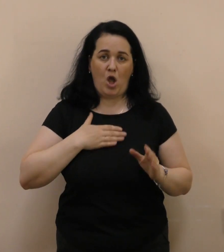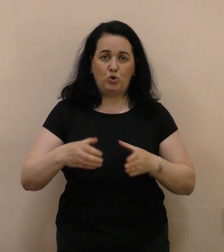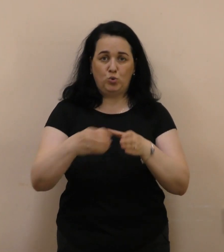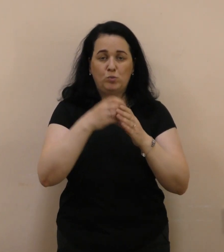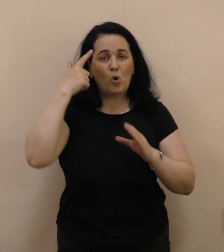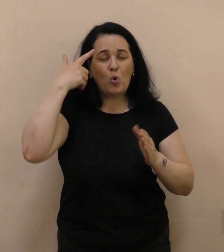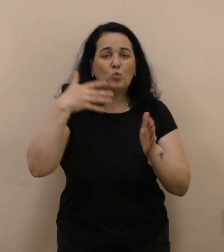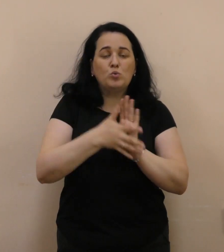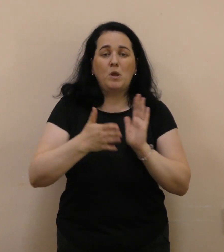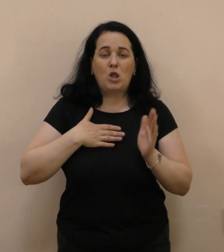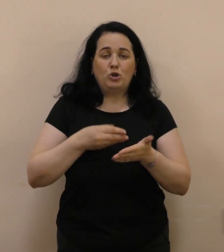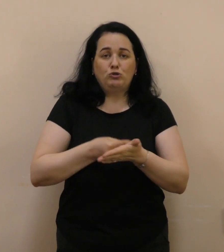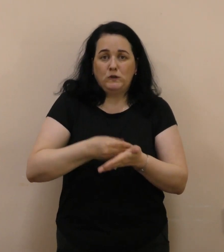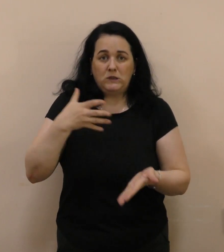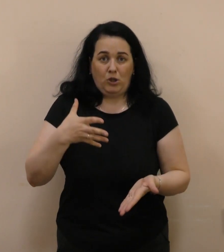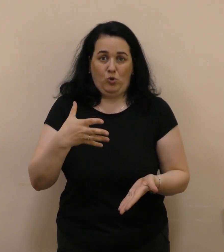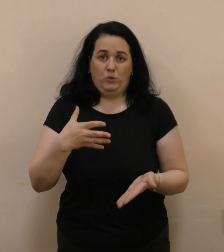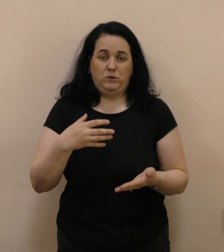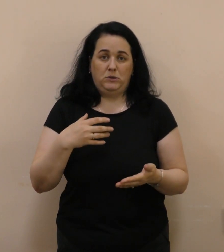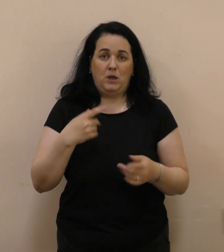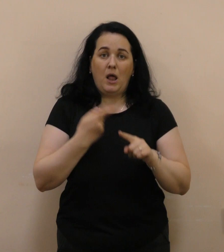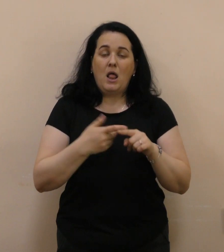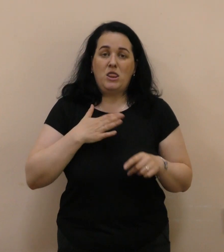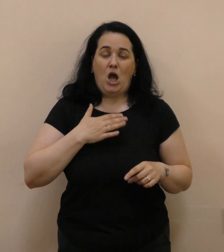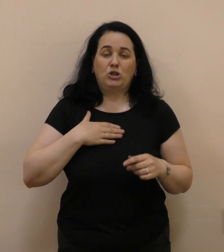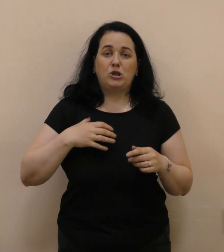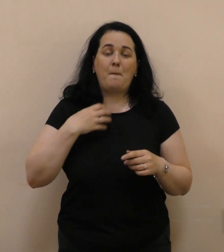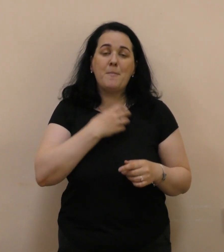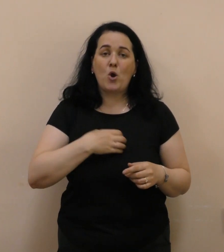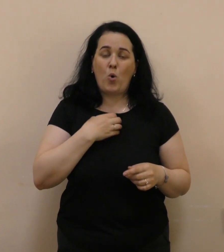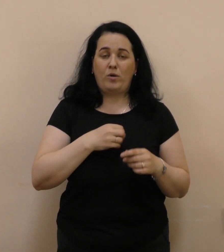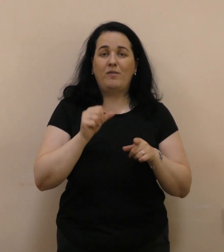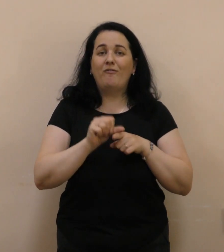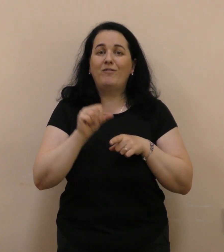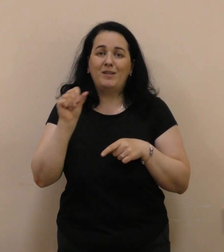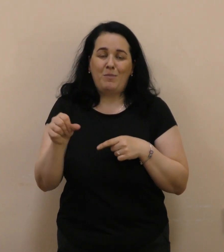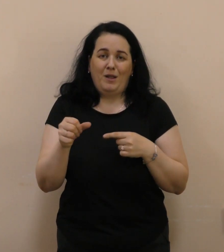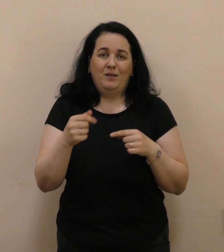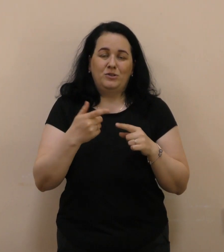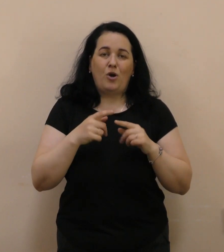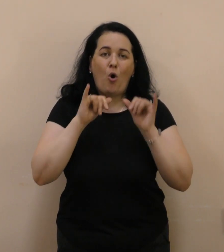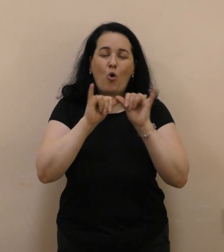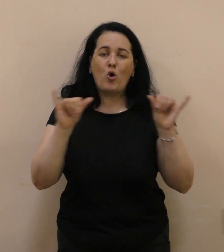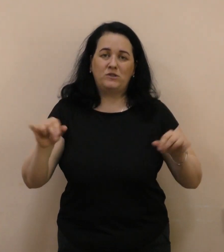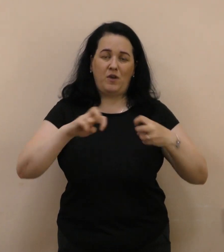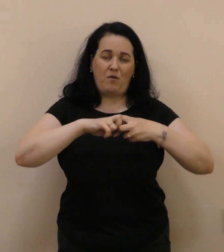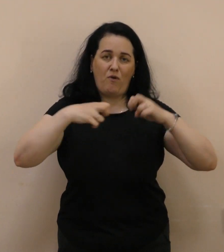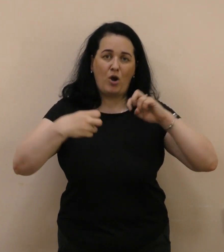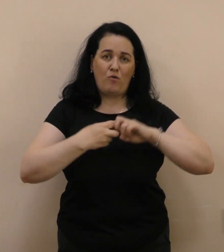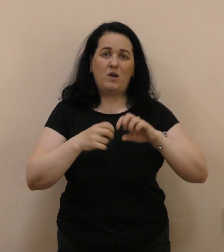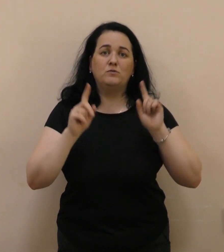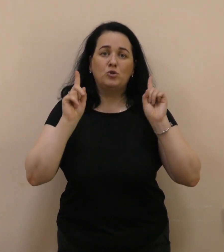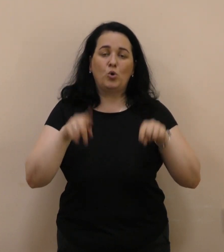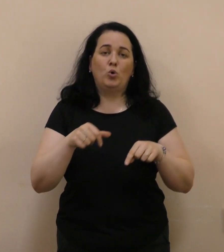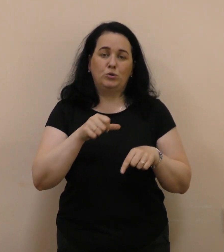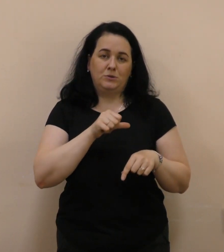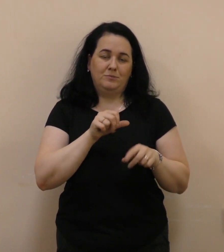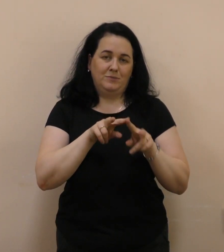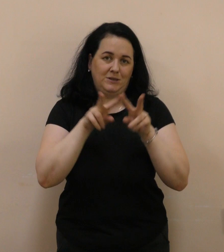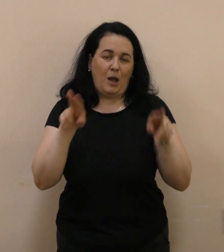Розуміли наші цінності, наші пріоритети і відмінність розвитку Івана Франківська від того ж самого Маріуполя.